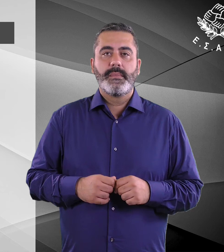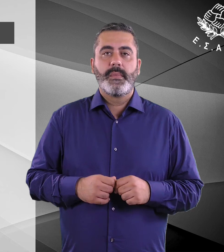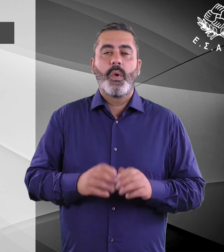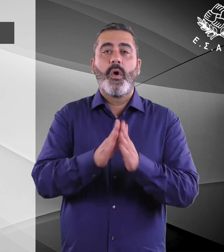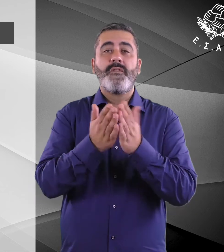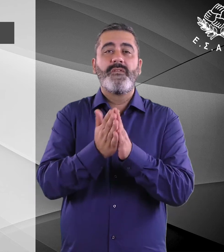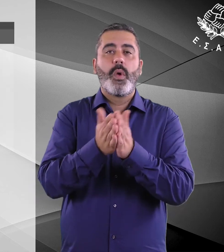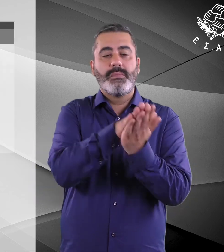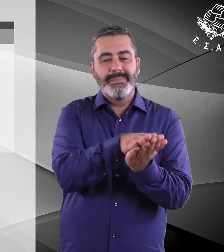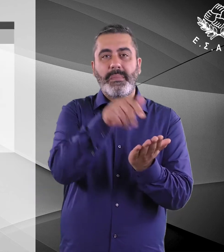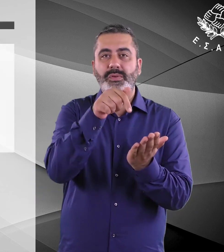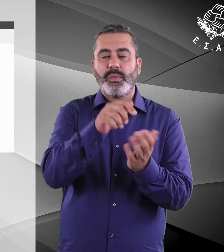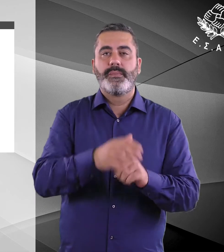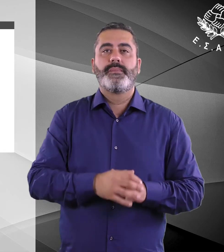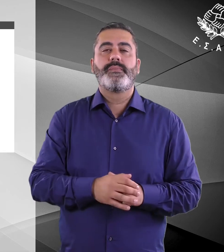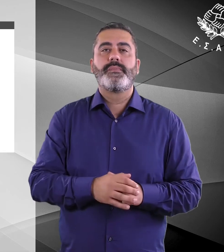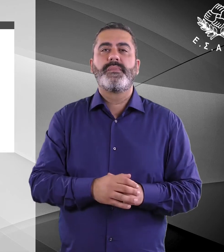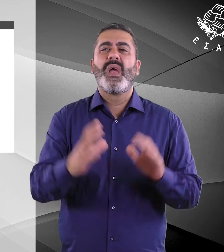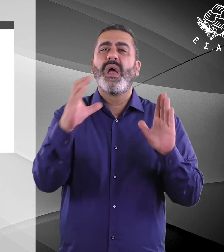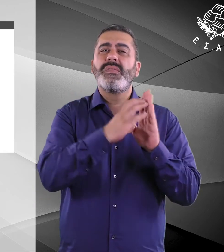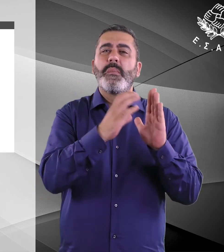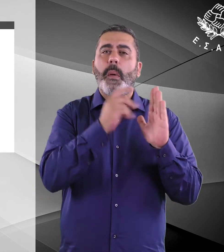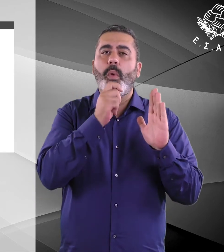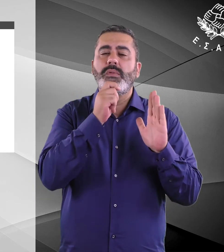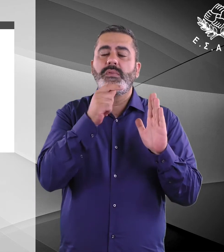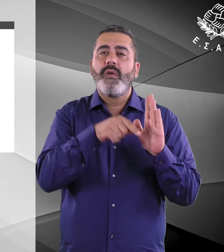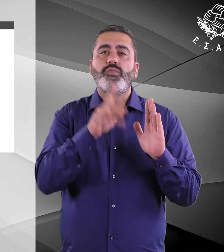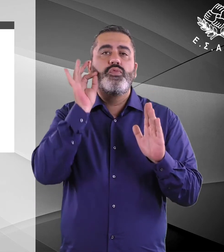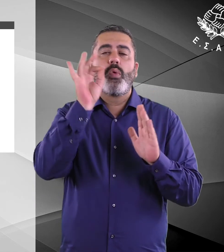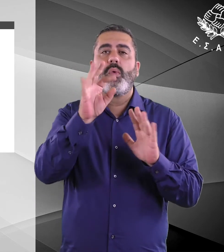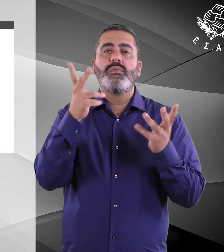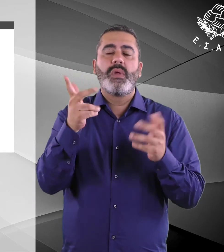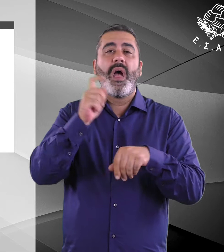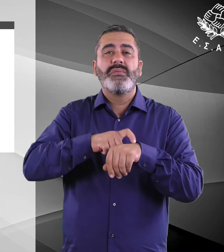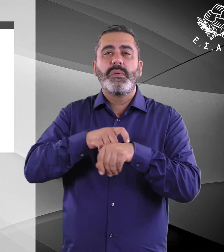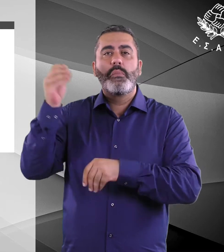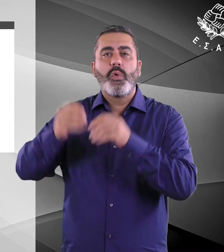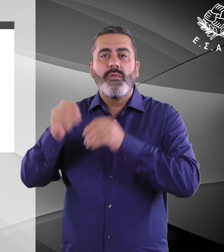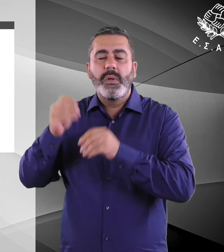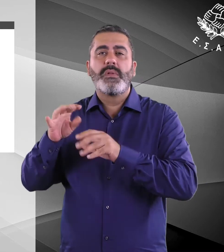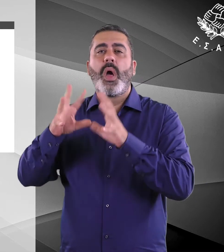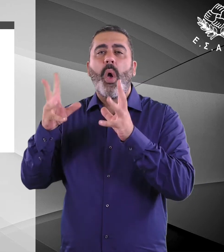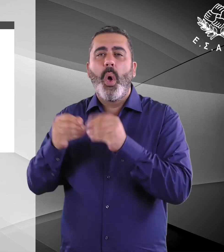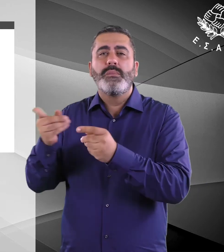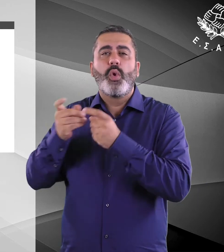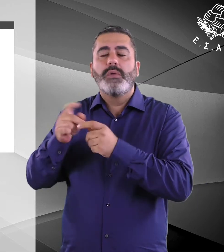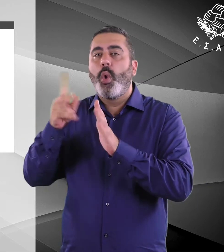Ο πισθόφυλλο. Τα κείμενα πολιτικής έχουν ως αντικείμενο την ανάδειξη επίκαιρων προβλημάτων και προκλήσεων στο πεδίο των